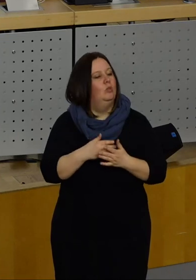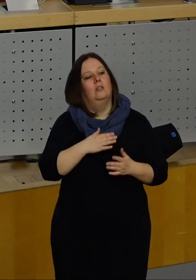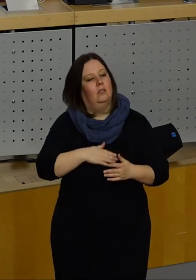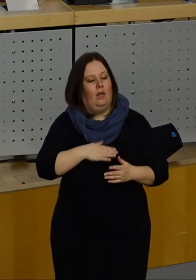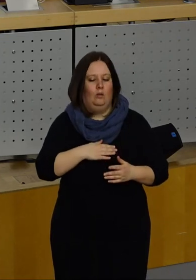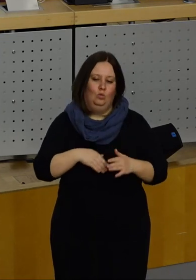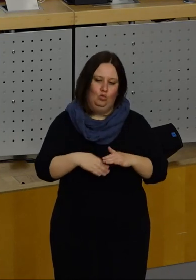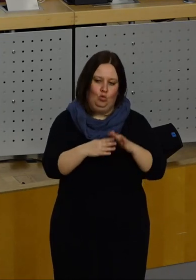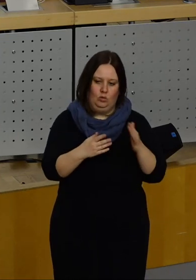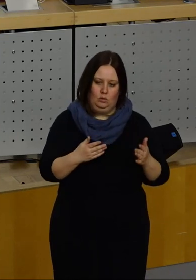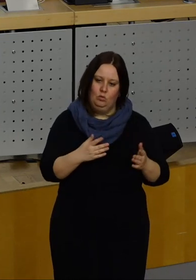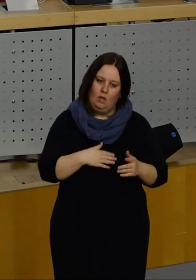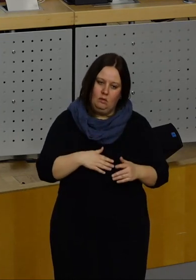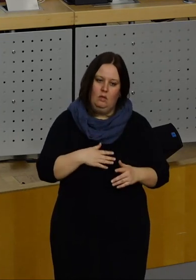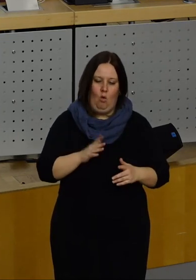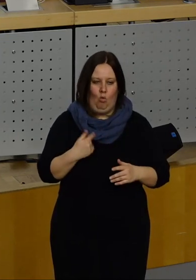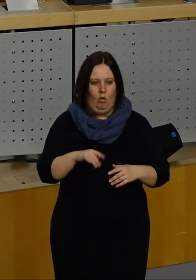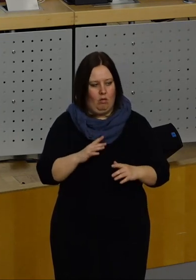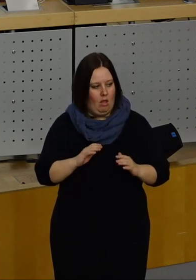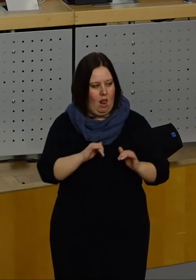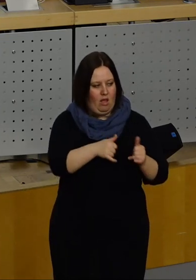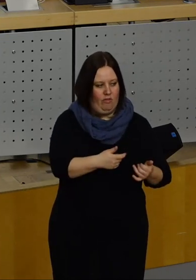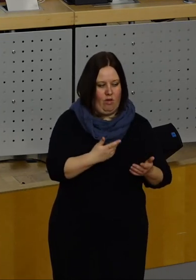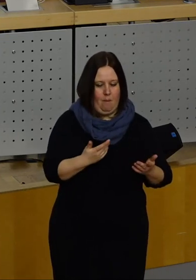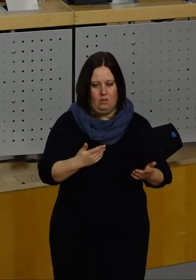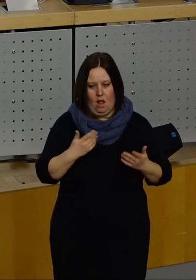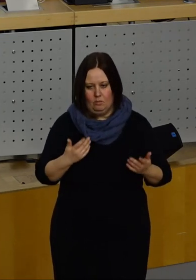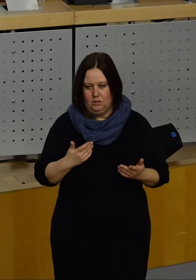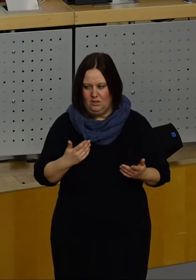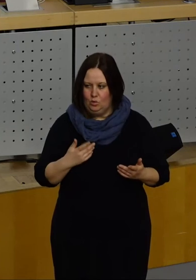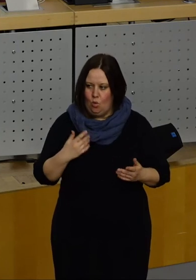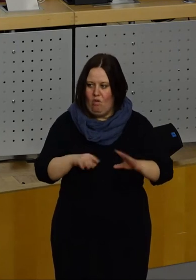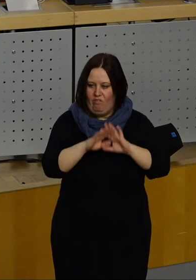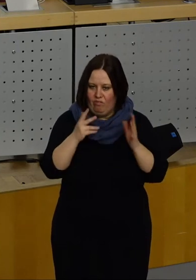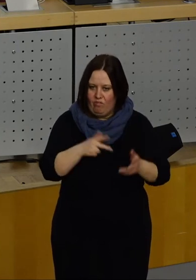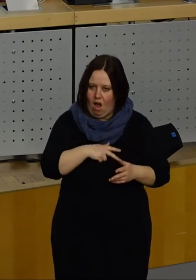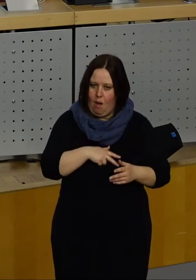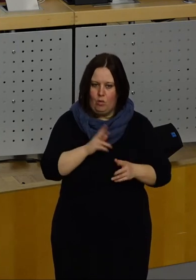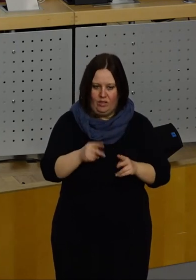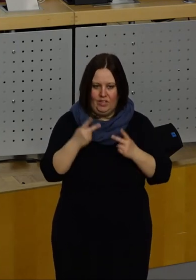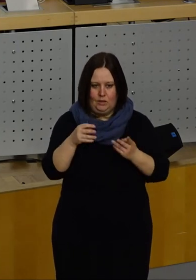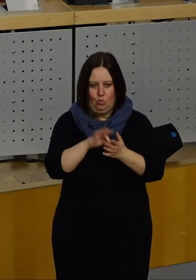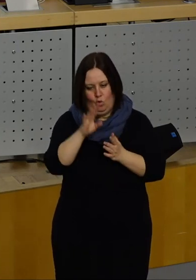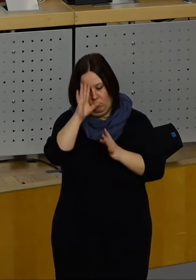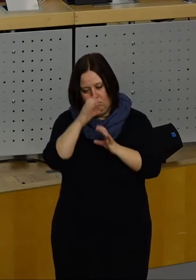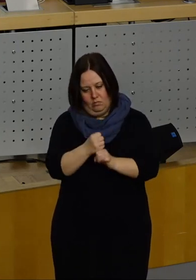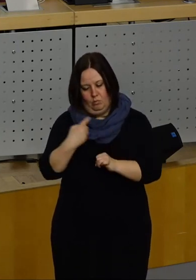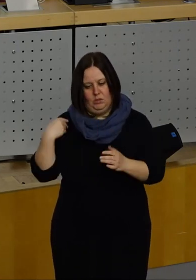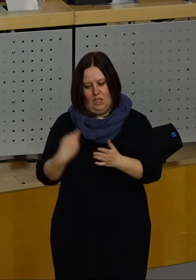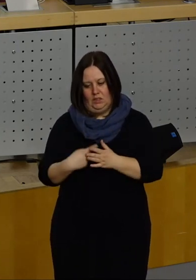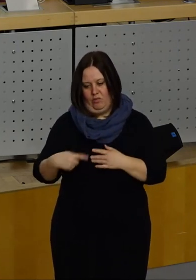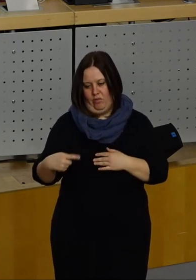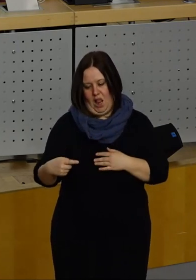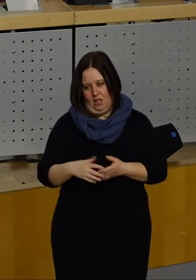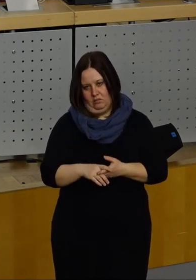Damen und Herren, sind wir dabei, da bieten wir die Mithilfe an. Aber dieser aus unserer Sicht ganz wesentliche Punkt, der kam bisher bei